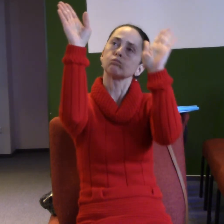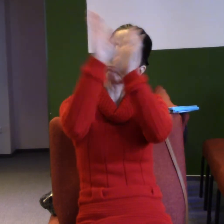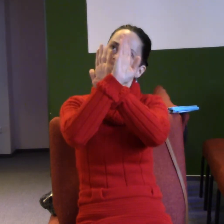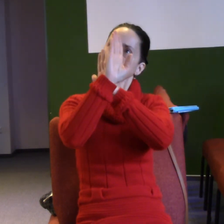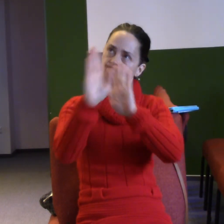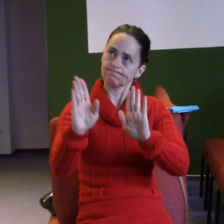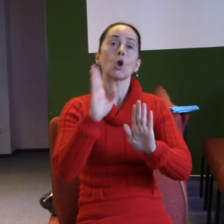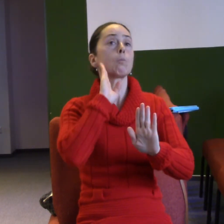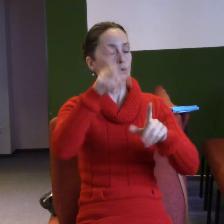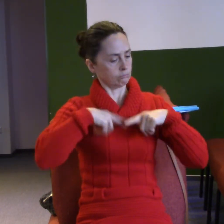našem životě jednat